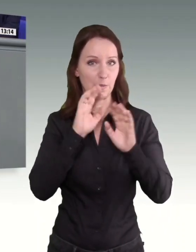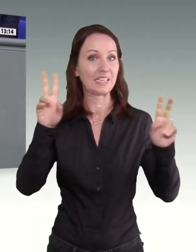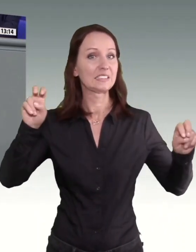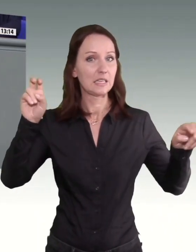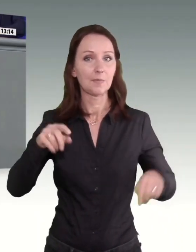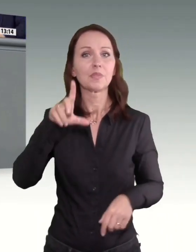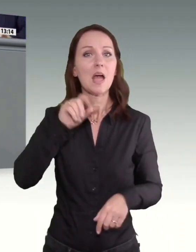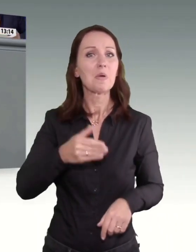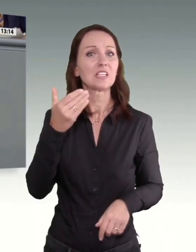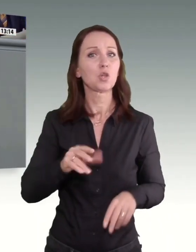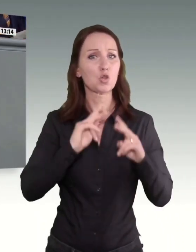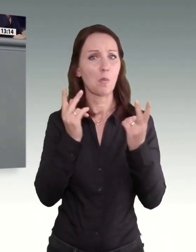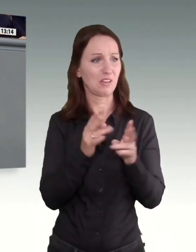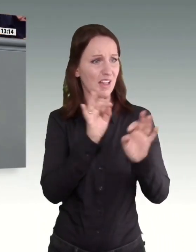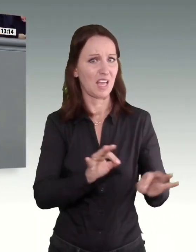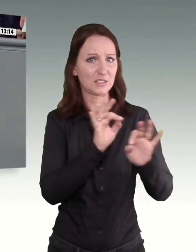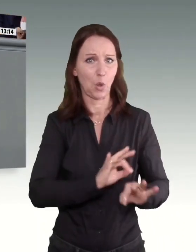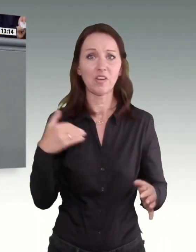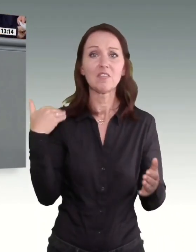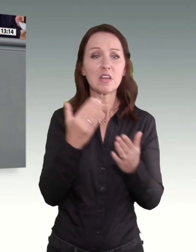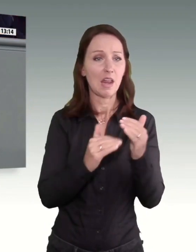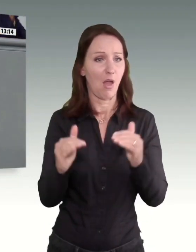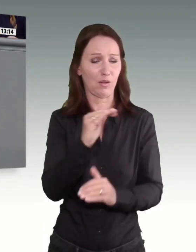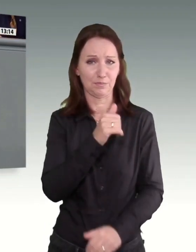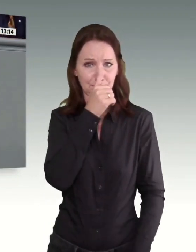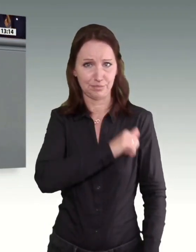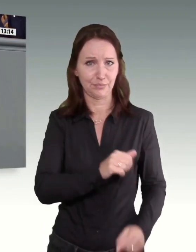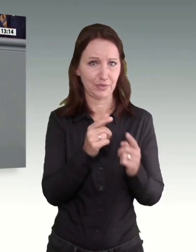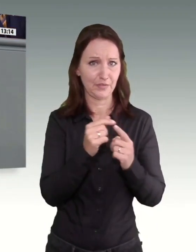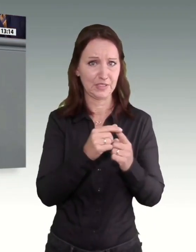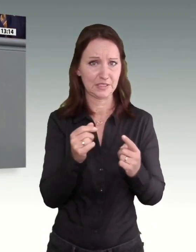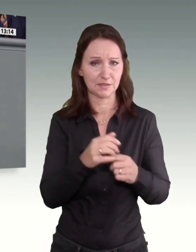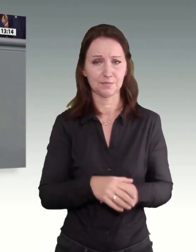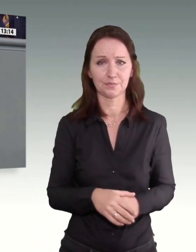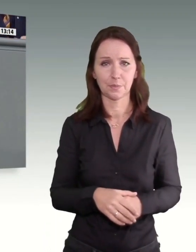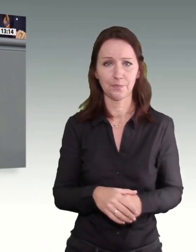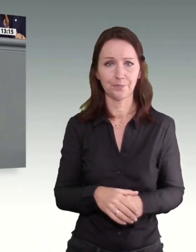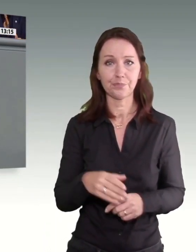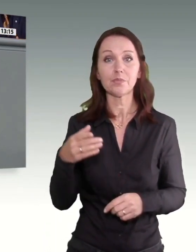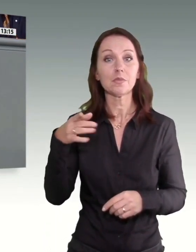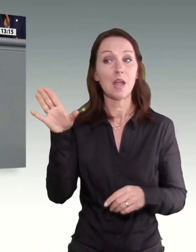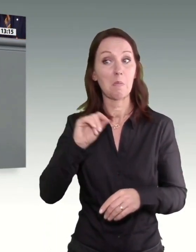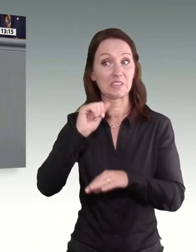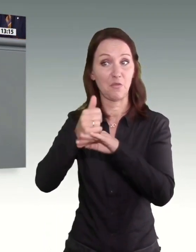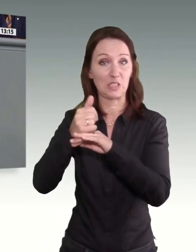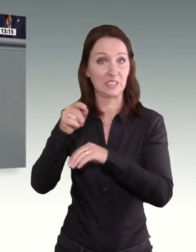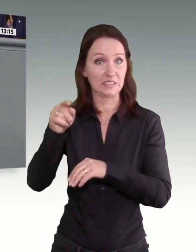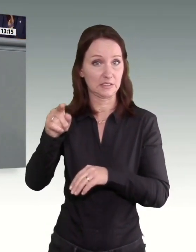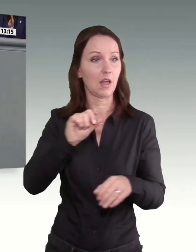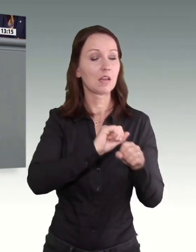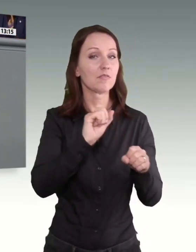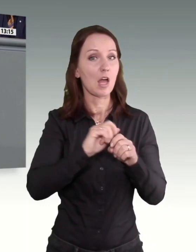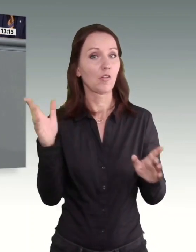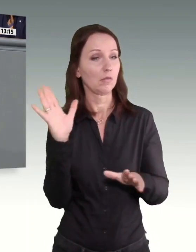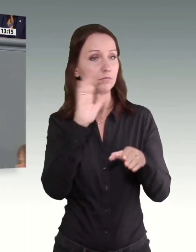Die vergangene Erhöhung ein Witz. Nachdem die Gewerkschaften dort mit Hilfe der Vorsitzenden überstimmt worden seien, sei die Kommission